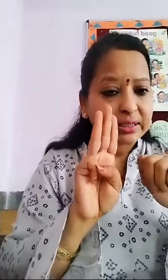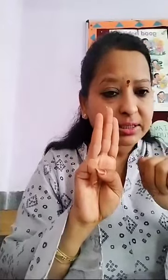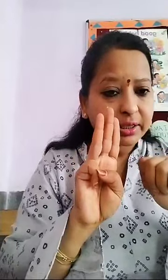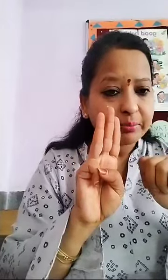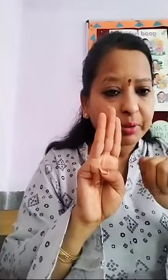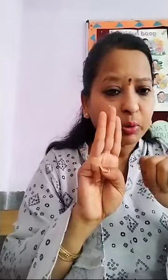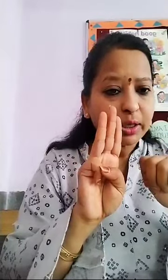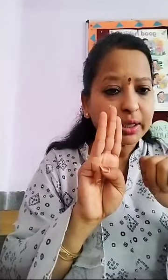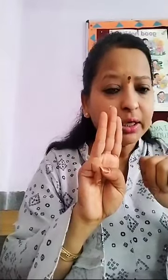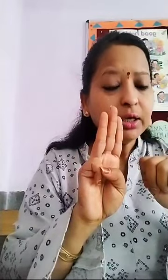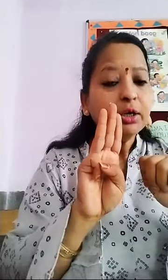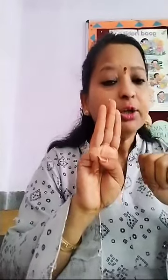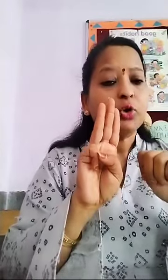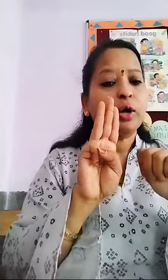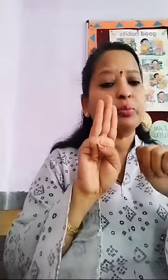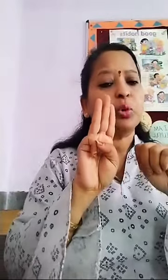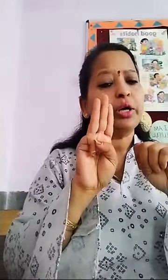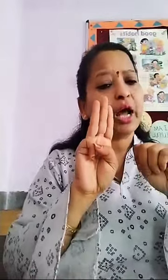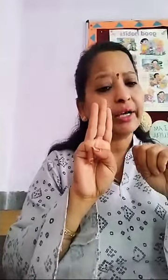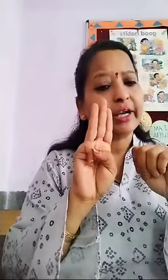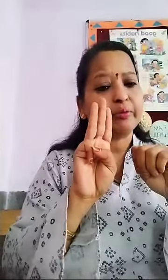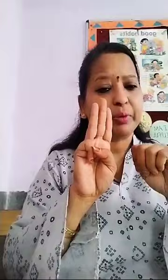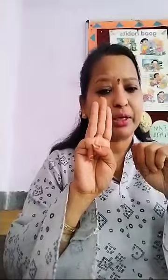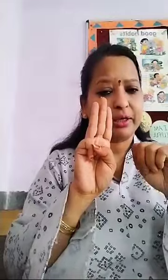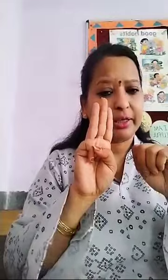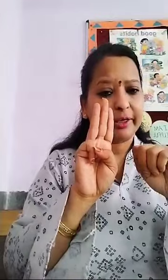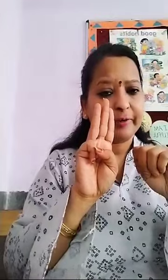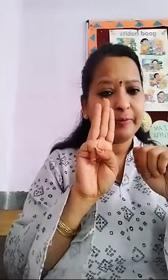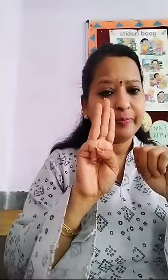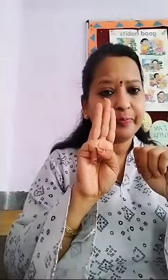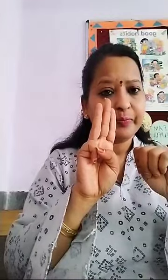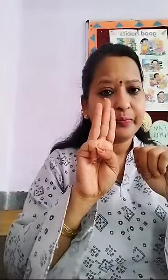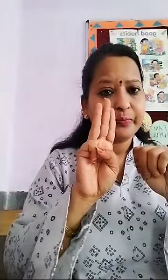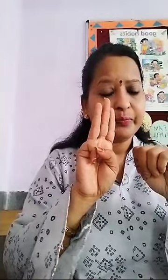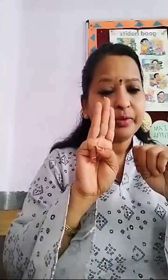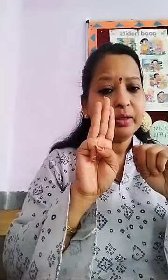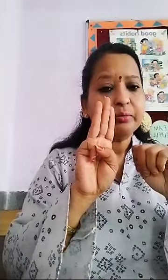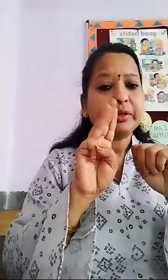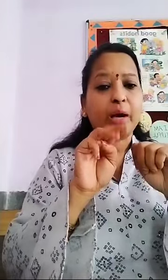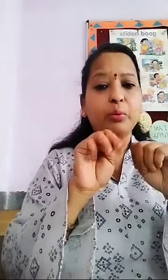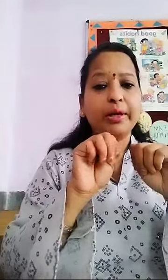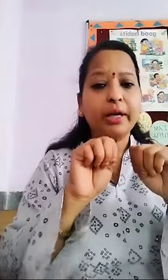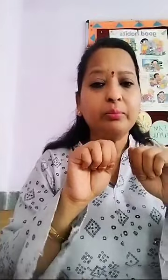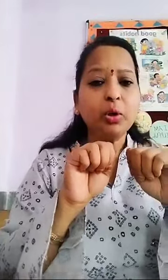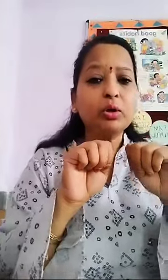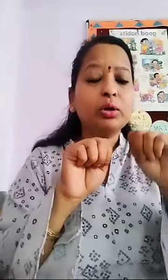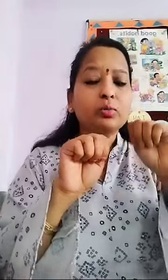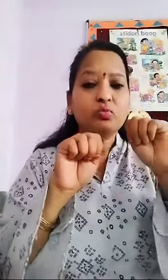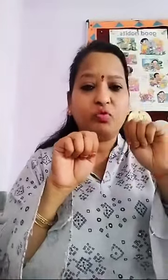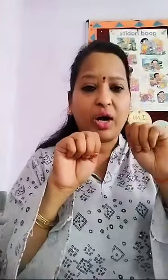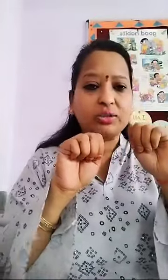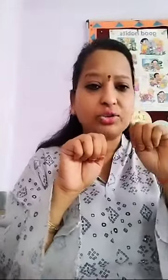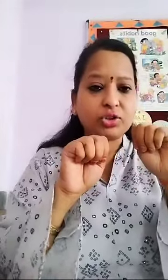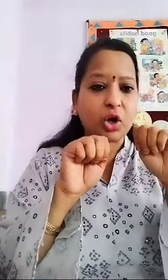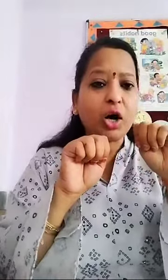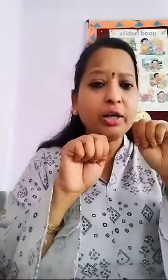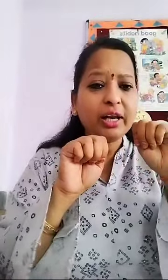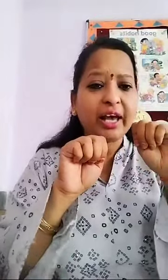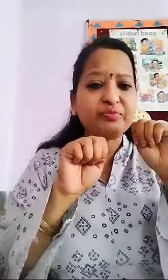बोलेंगी तो हमको right hand पर करना है क्या बोलेंगे हम लो 1s on left hand